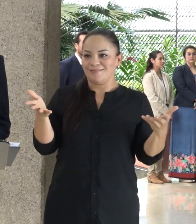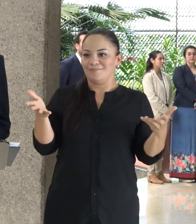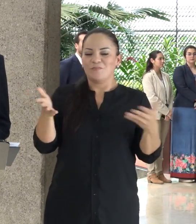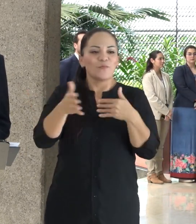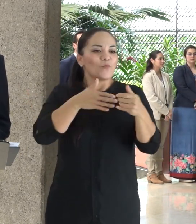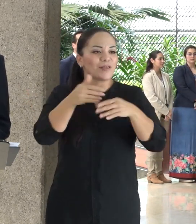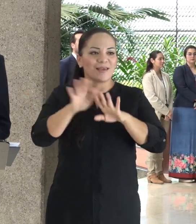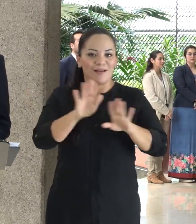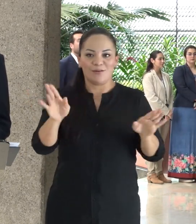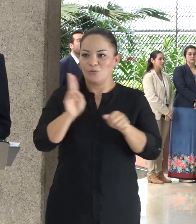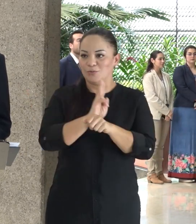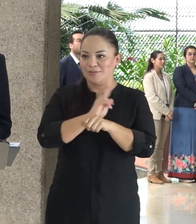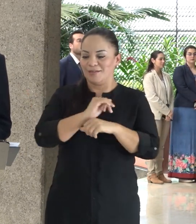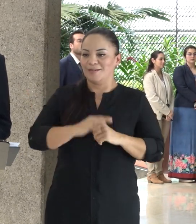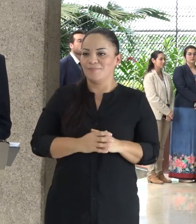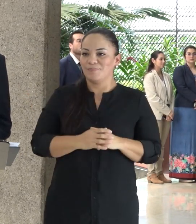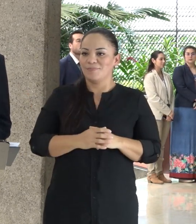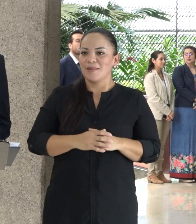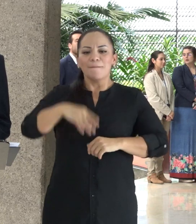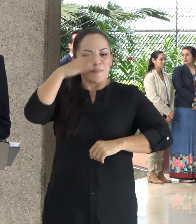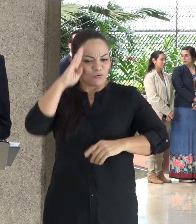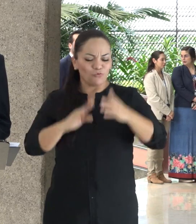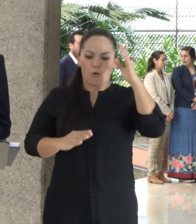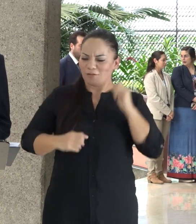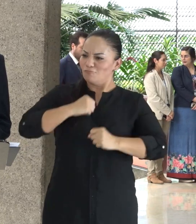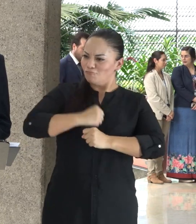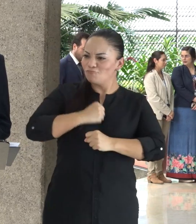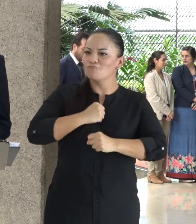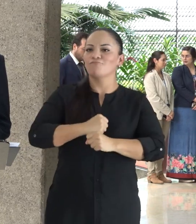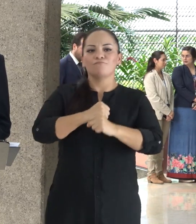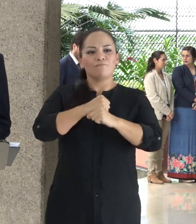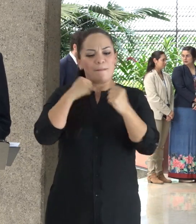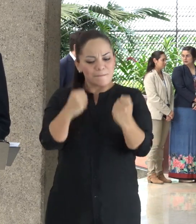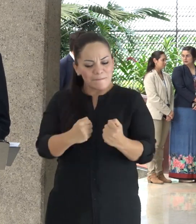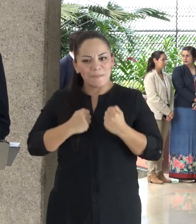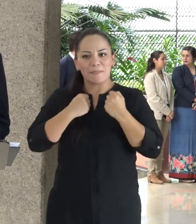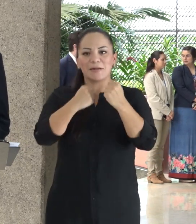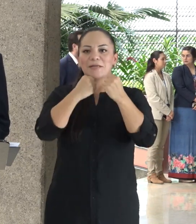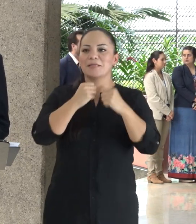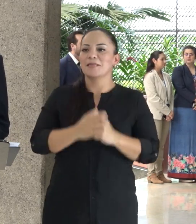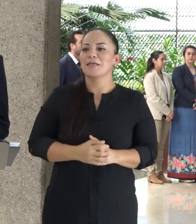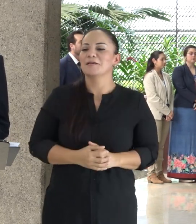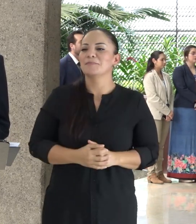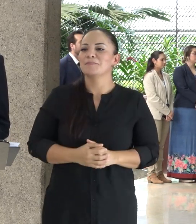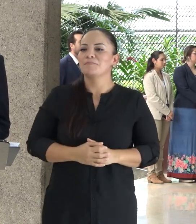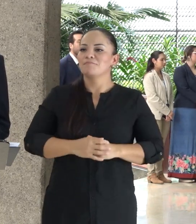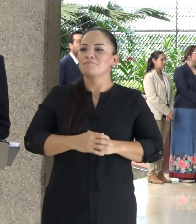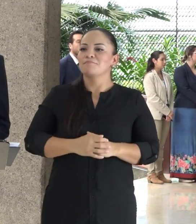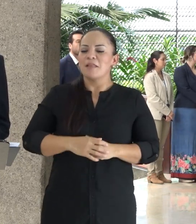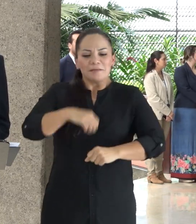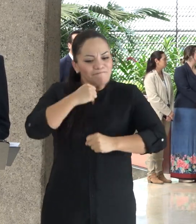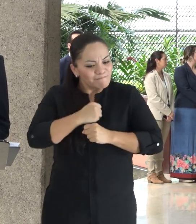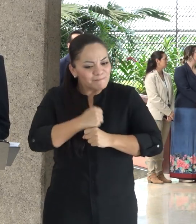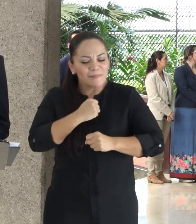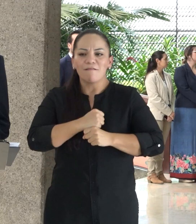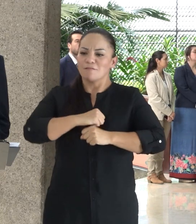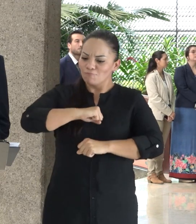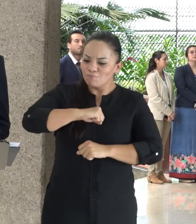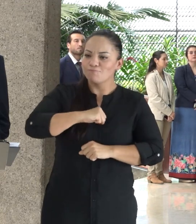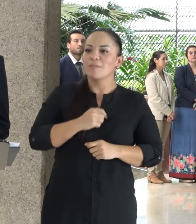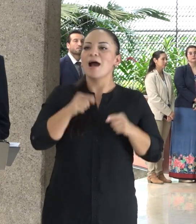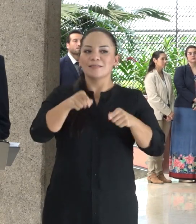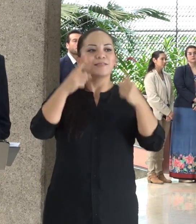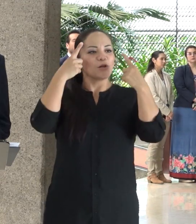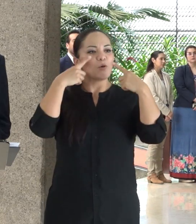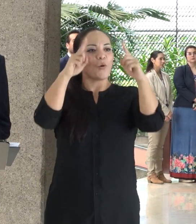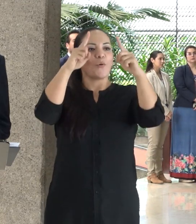usando, pero sudarlo con ganas y con valentía. Ponerle ganas porque solo así se ganan los